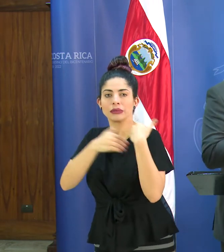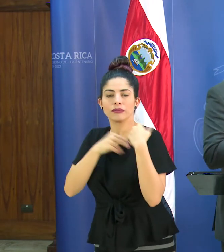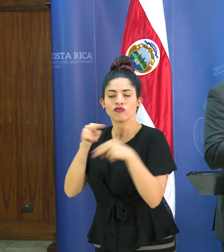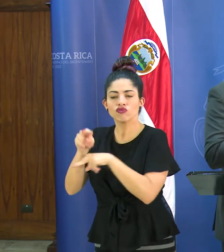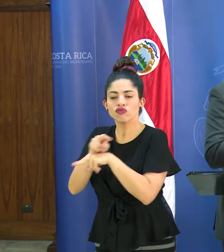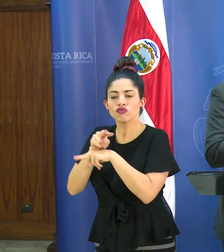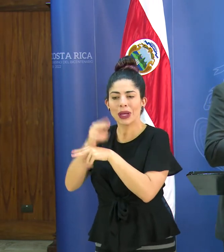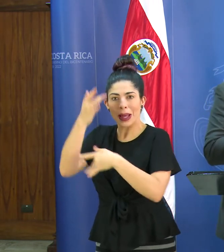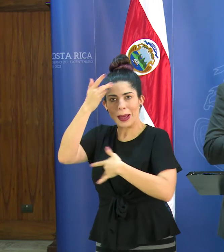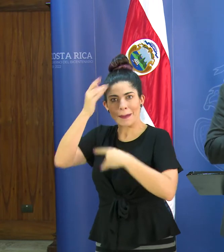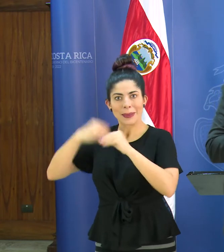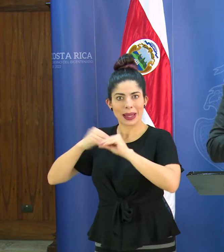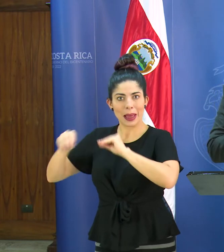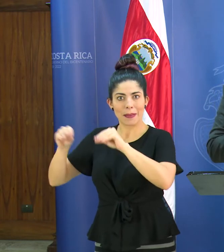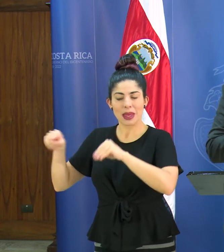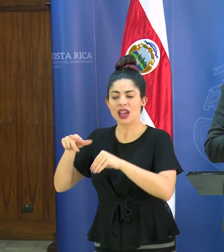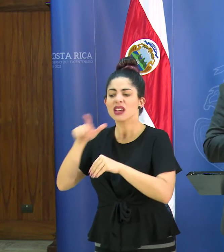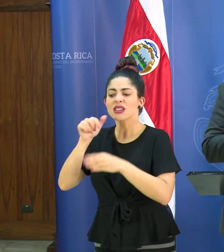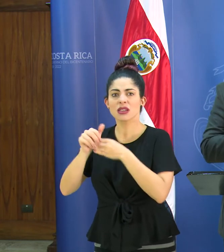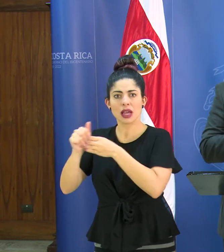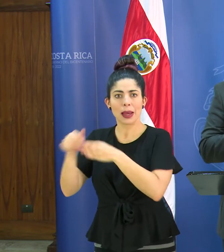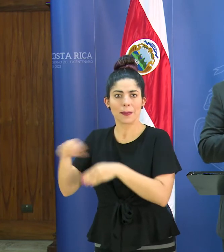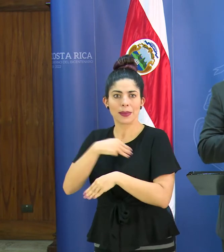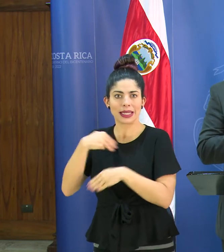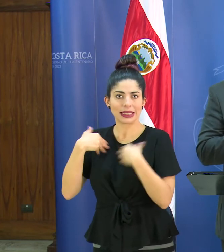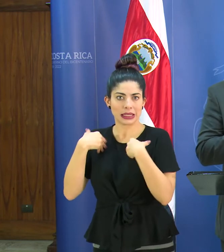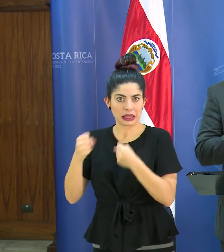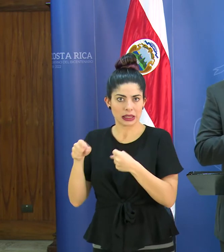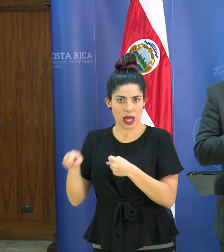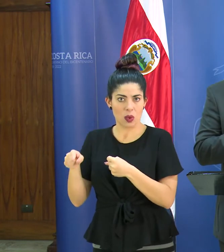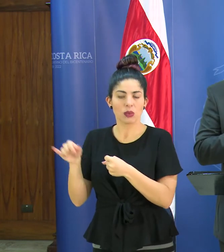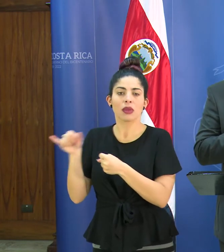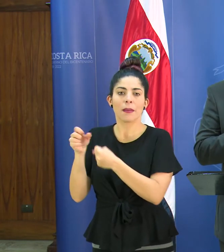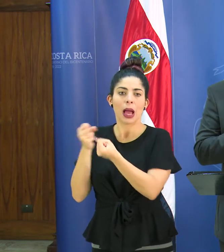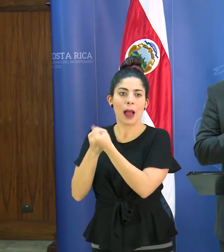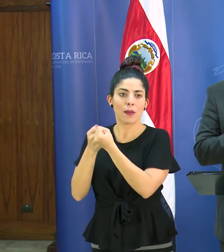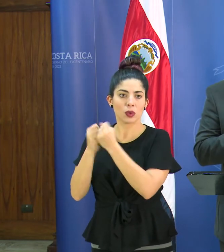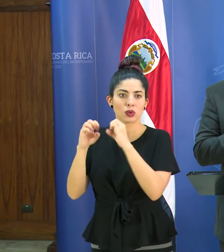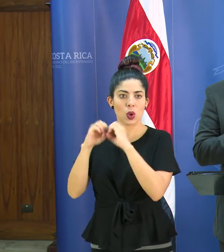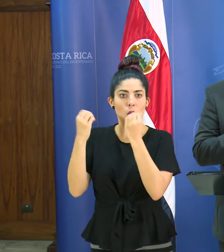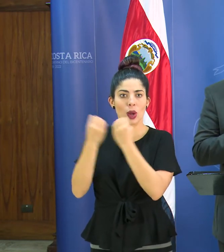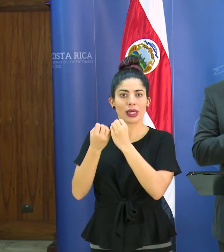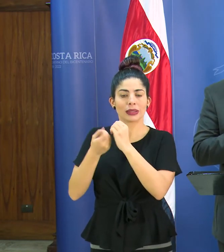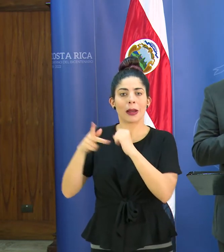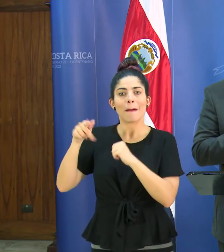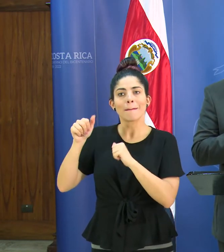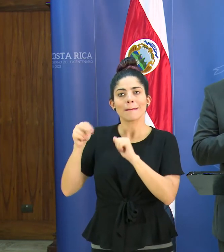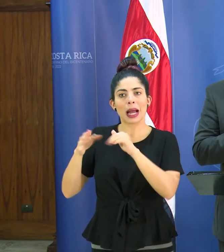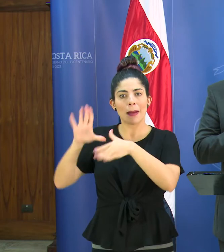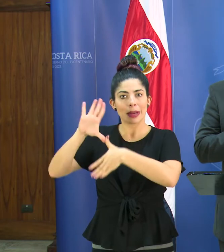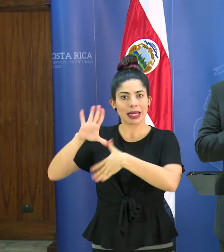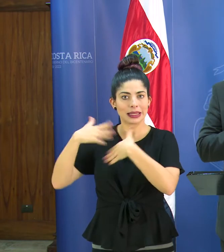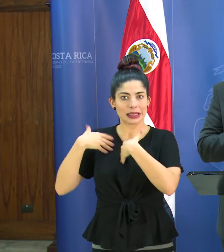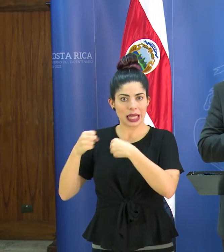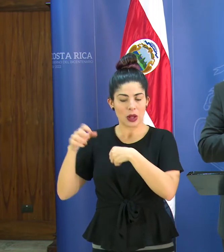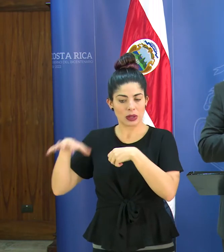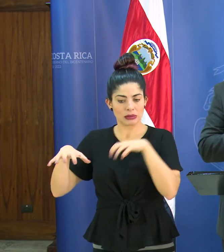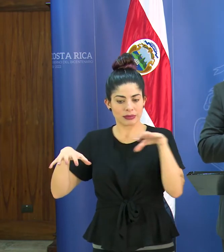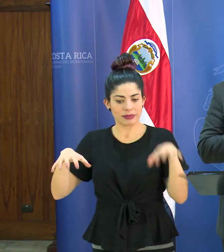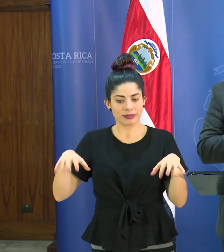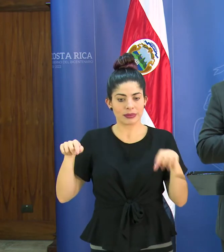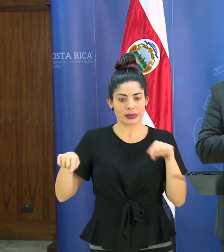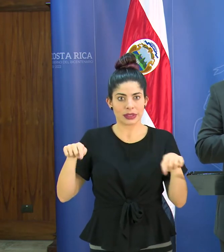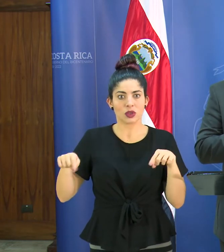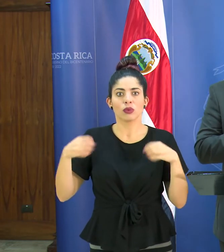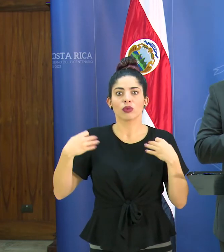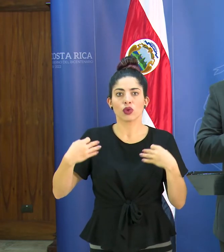epidemiológica y que está liderada por el Ministerio de Salud con el apoyo también de la Organización Panamericana de la Salud entonces justamente eso es